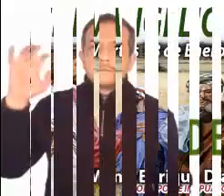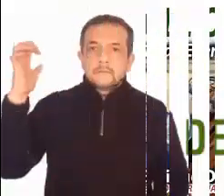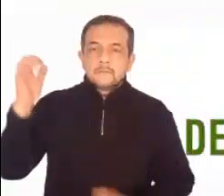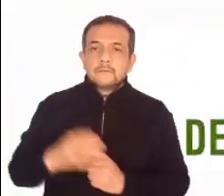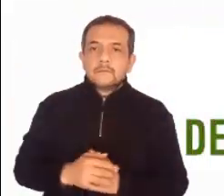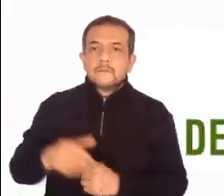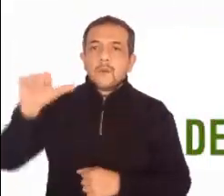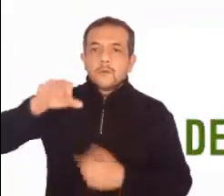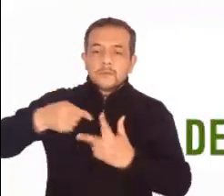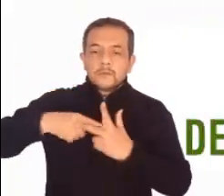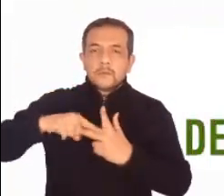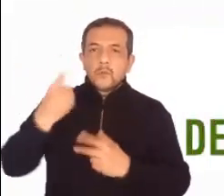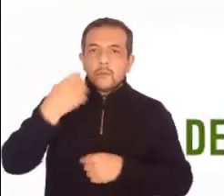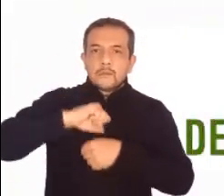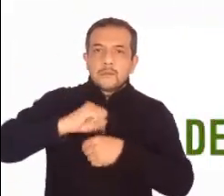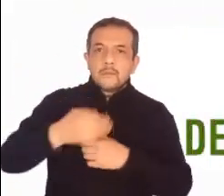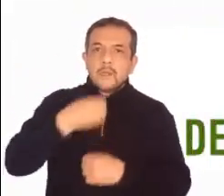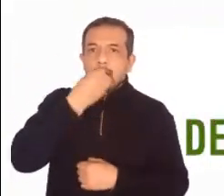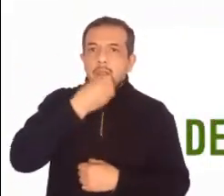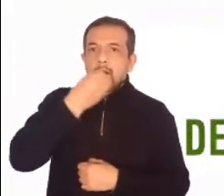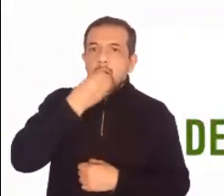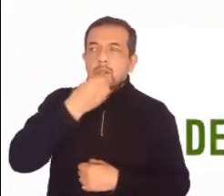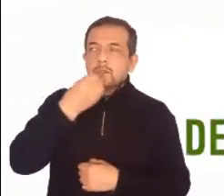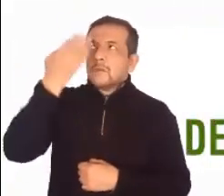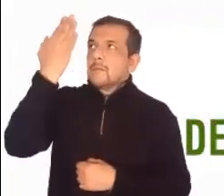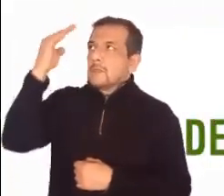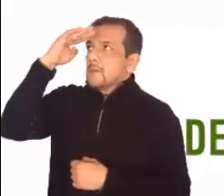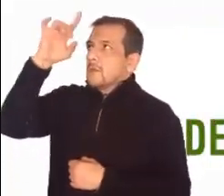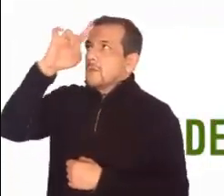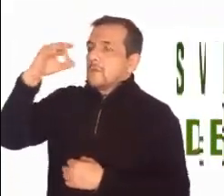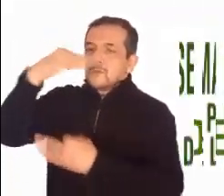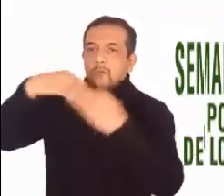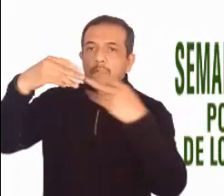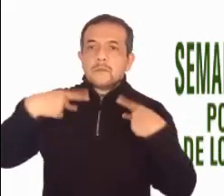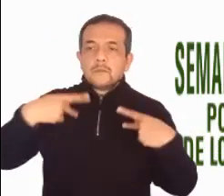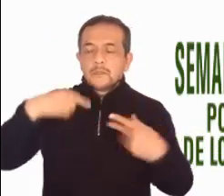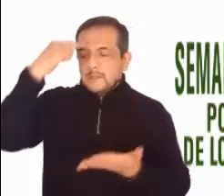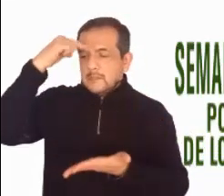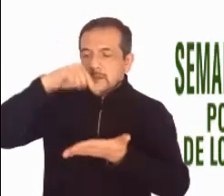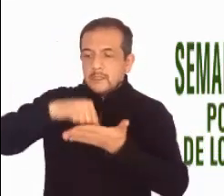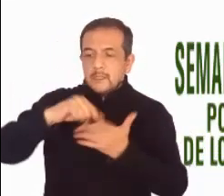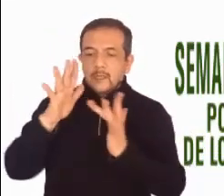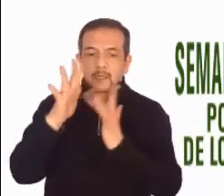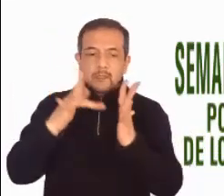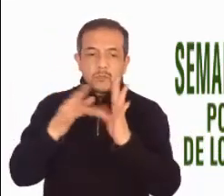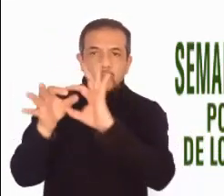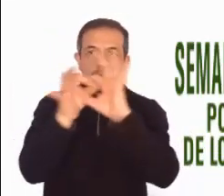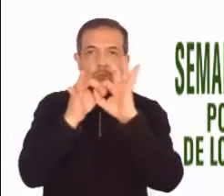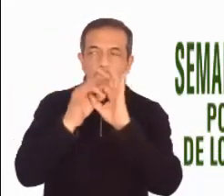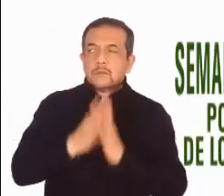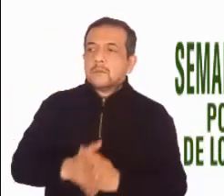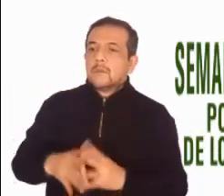18 de enero. Hoy iniciamos la semana de oración por la unidad de los cristianos.